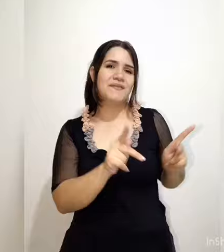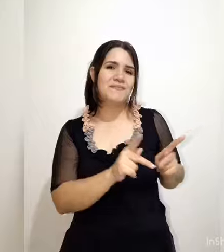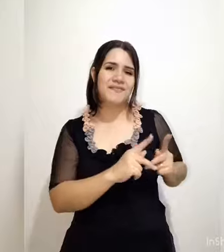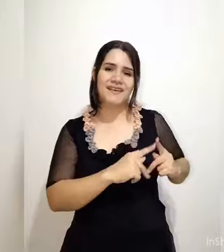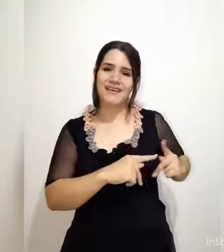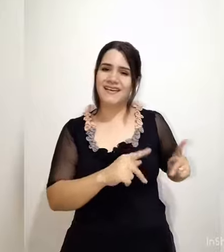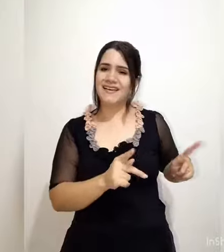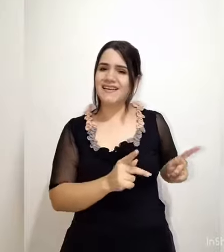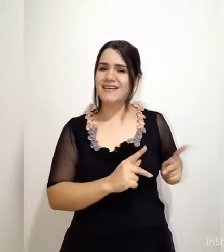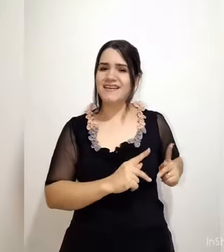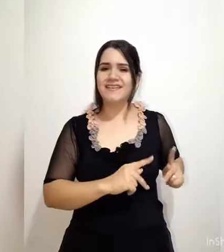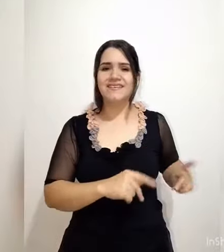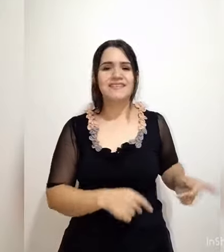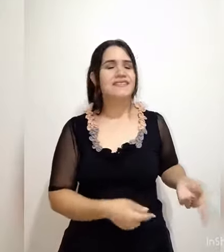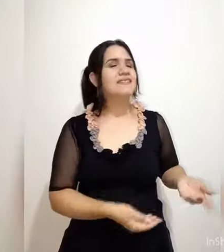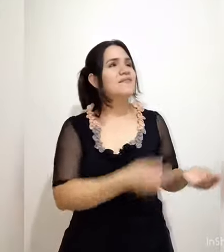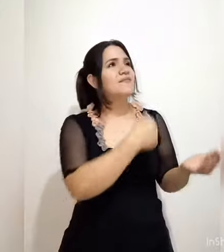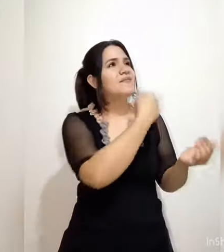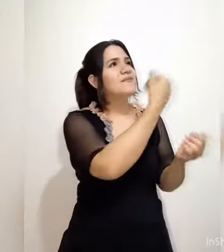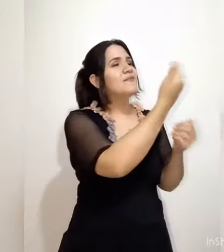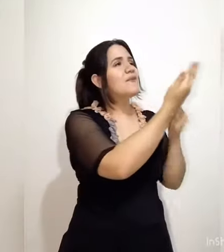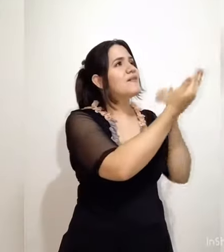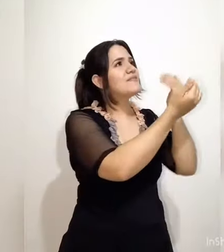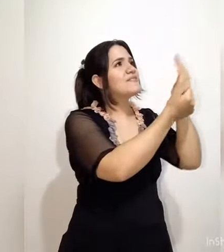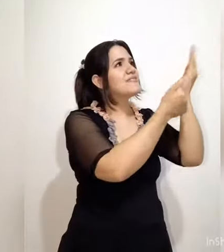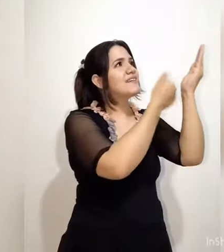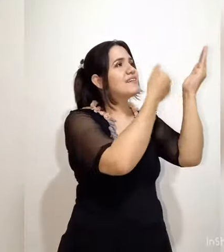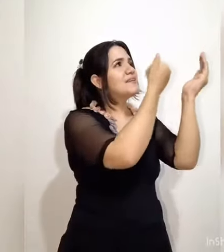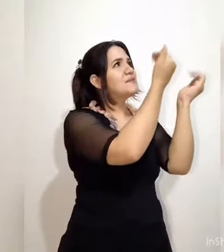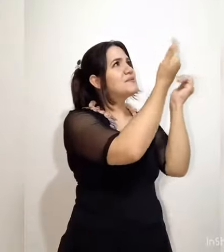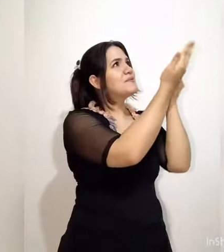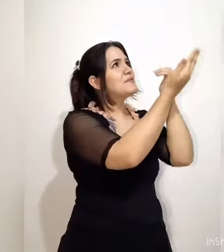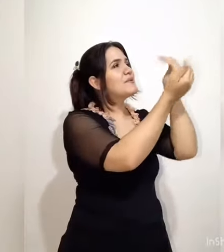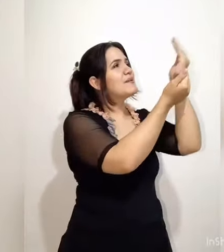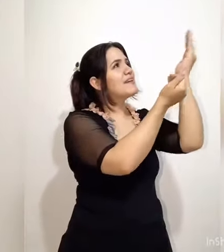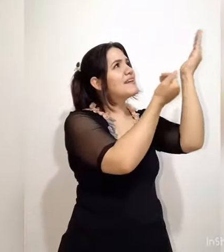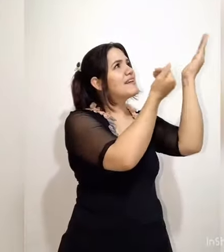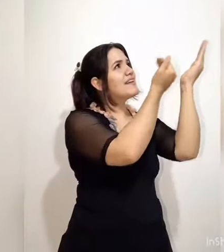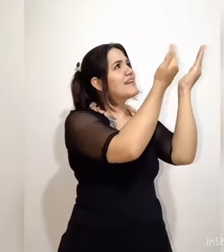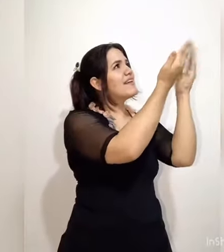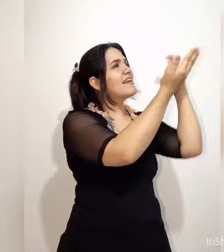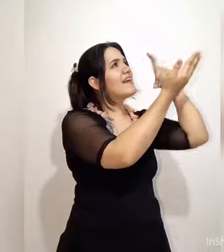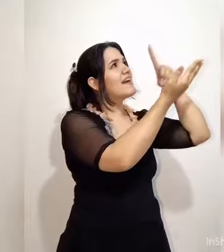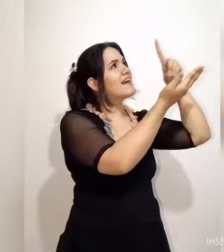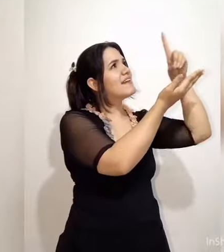paz Sigo ao Santo Criador